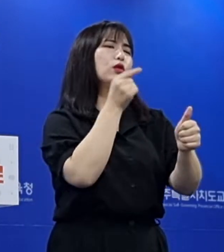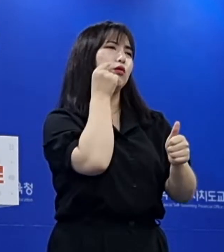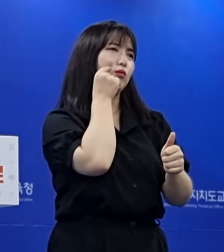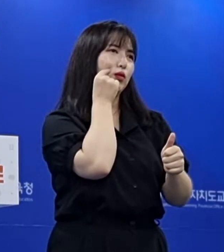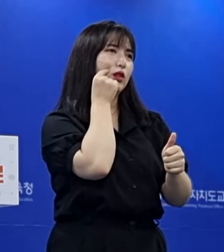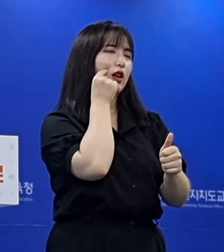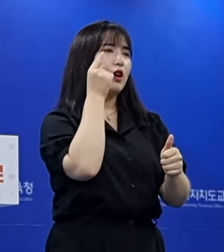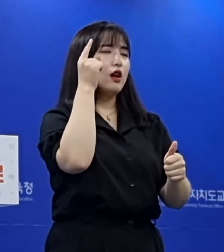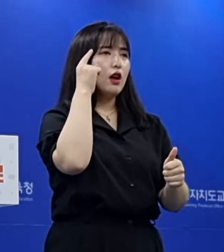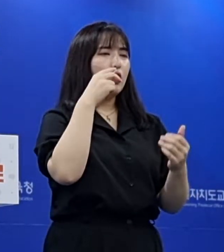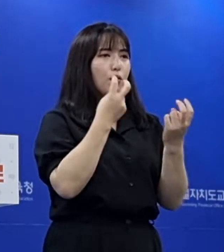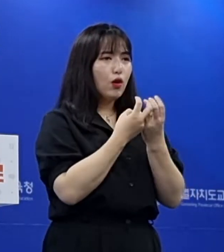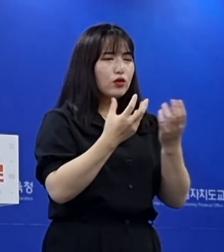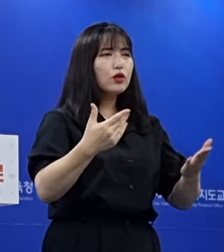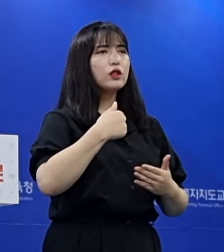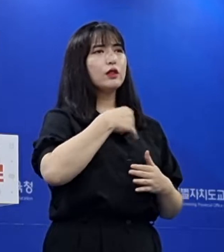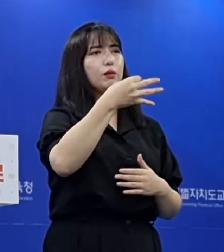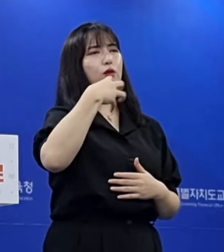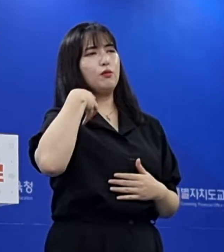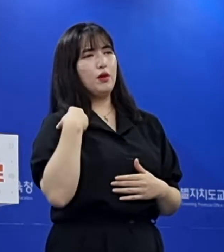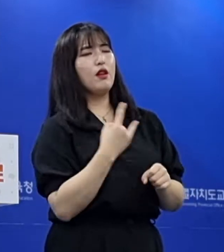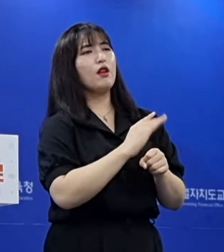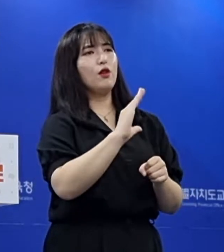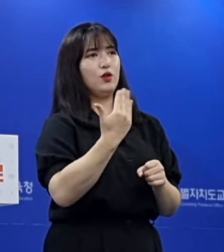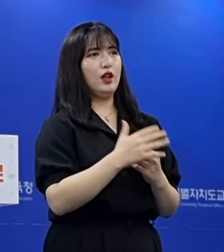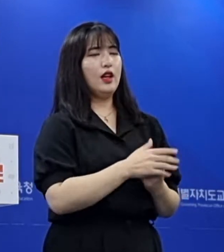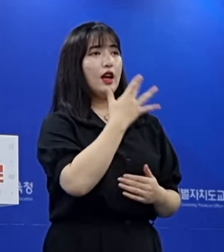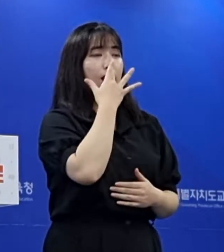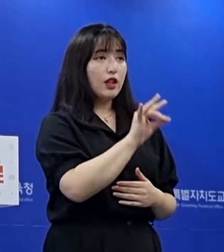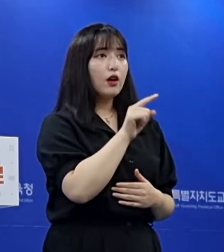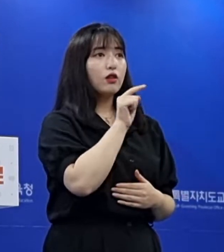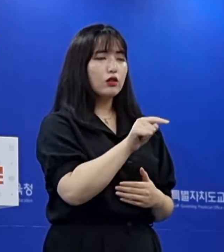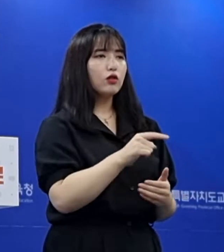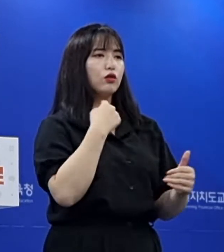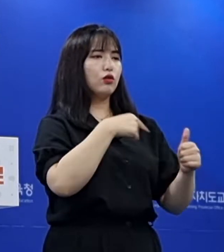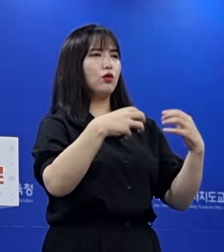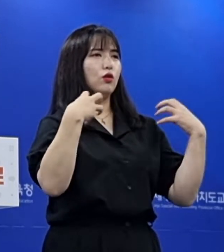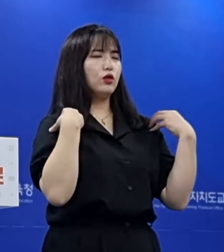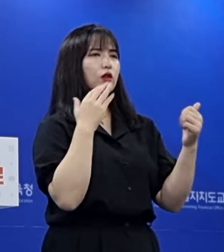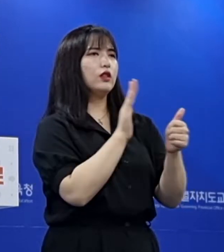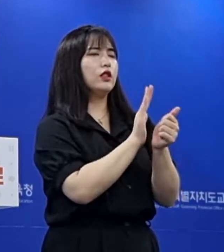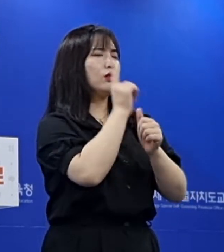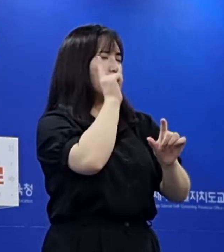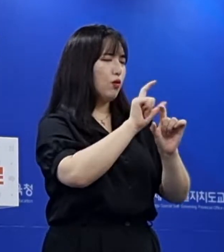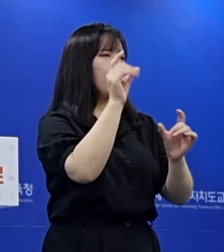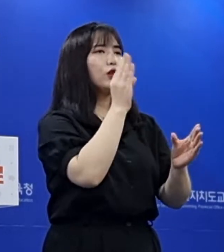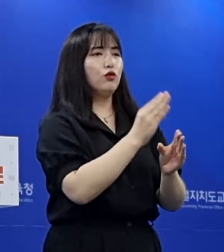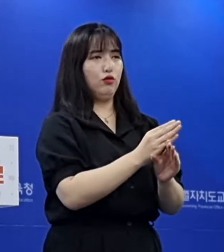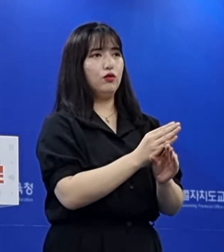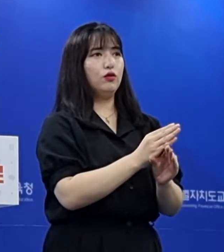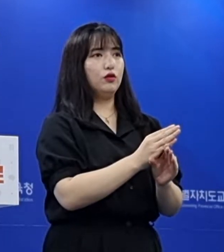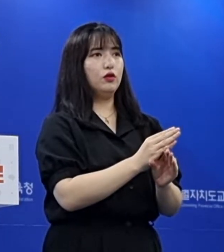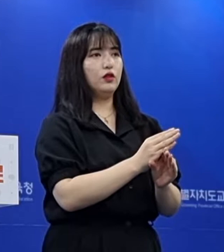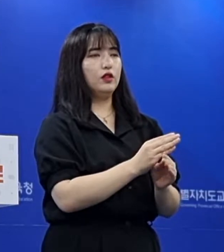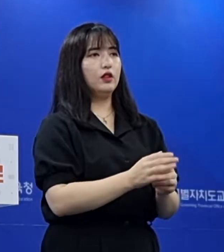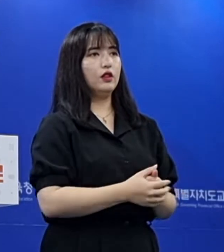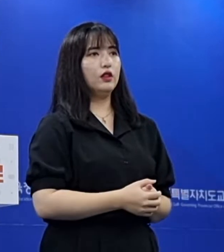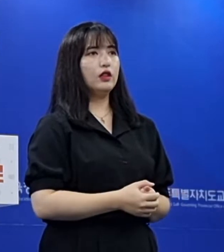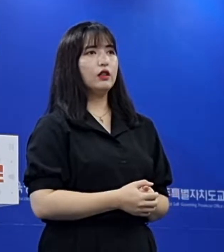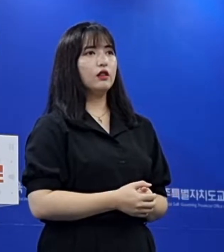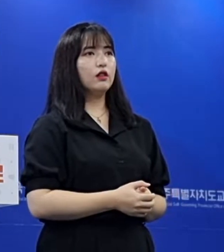부득이하게 비용 부담을 할 수밖에 없고요. 당연히 교육청에서 지원을 고민하고 있습니다. 고민하고 있는데